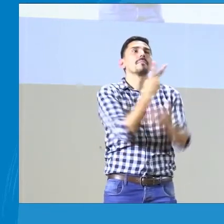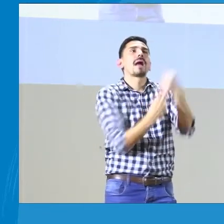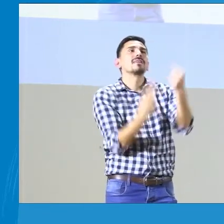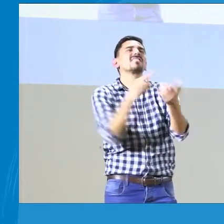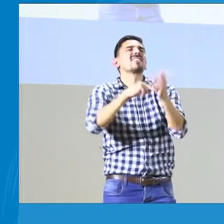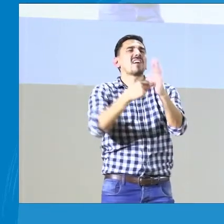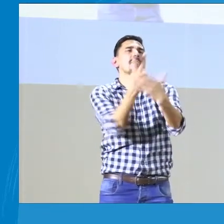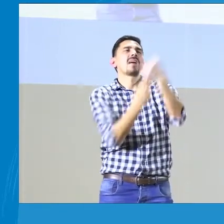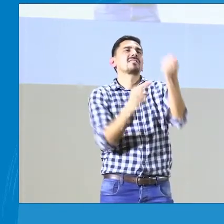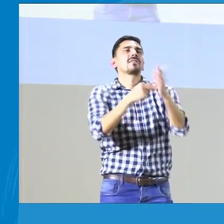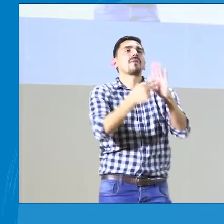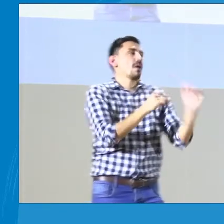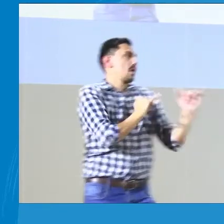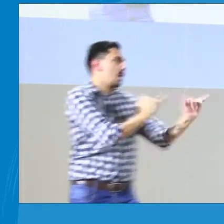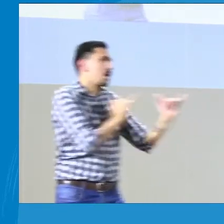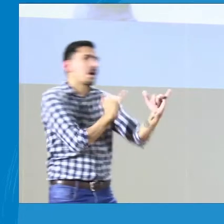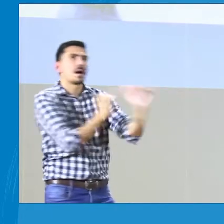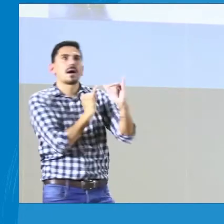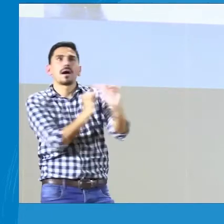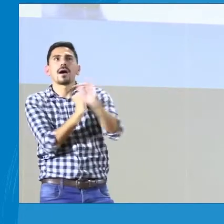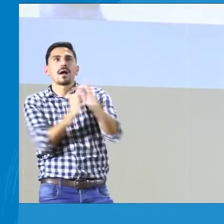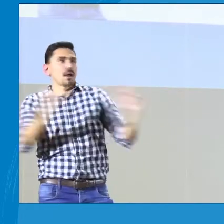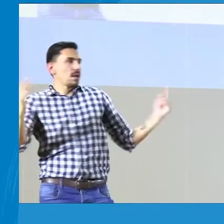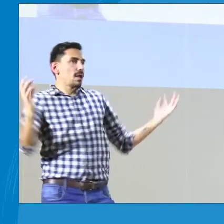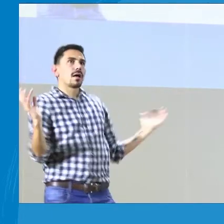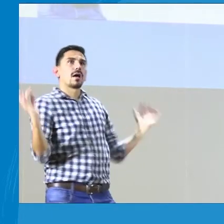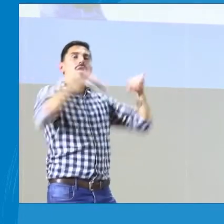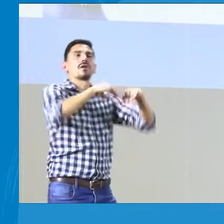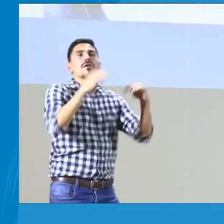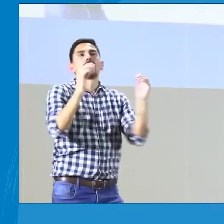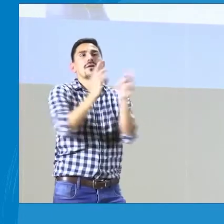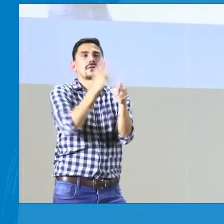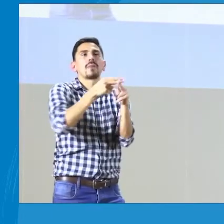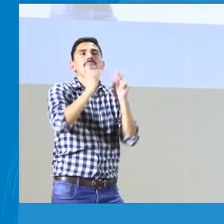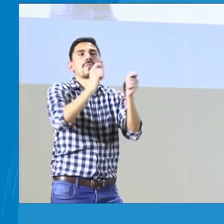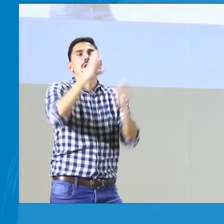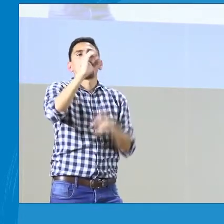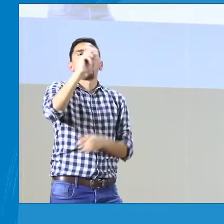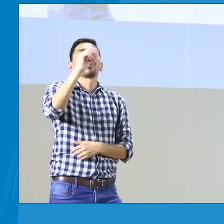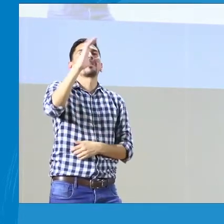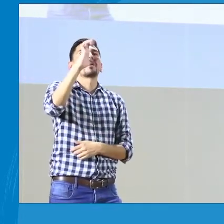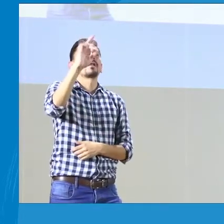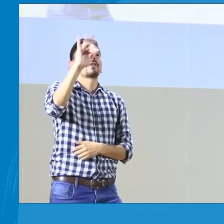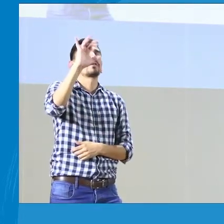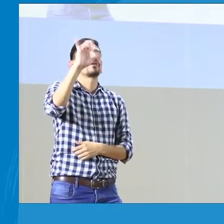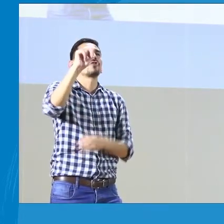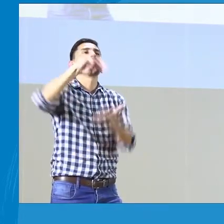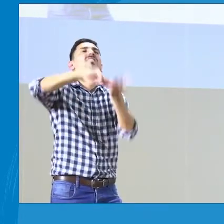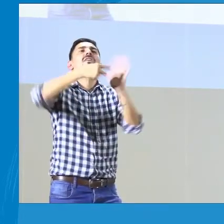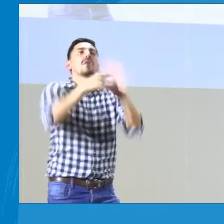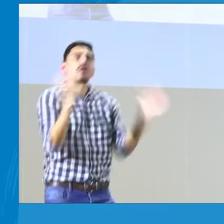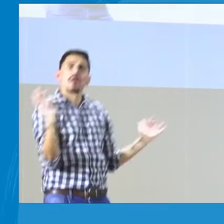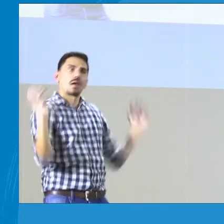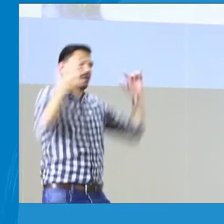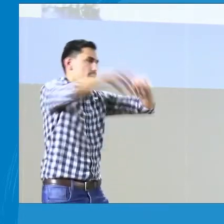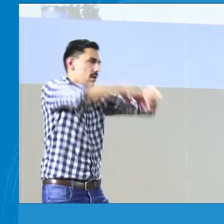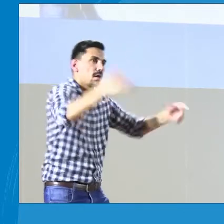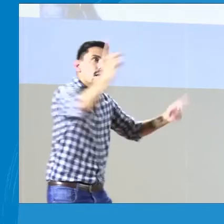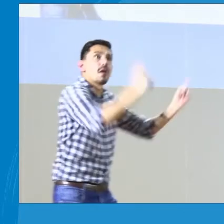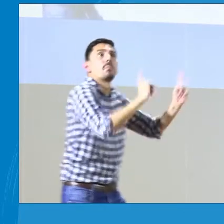Como ustedes saben, vamos a estar con los pares. Los pares se refieren a... Significa que